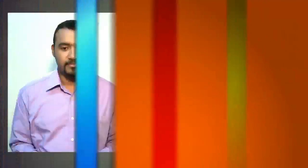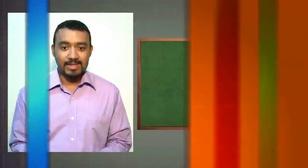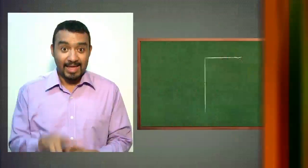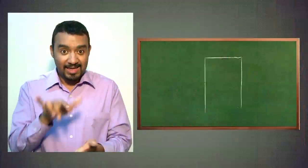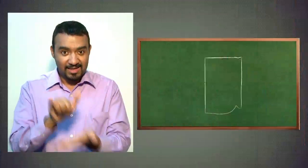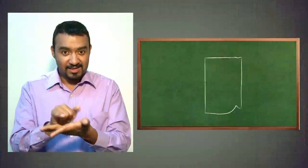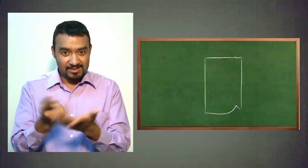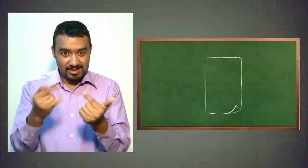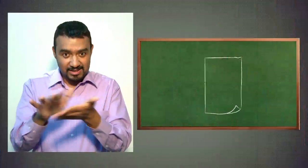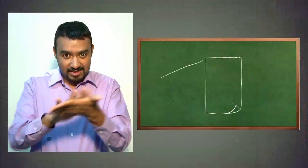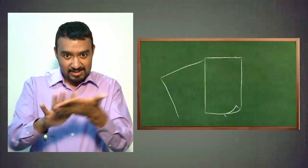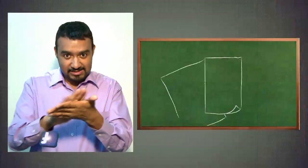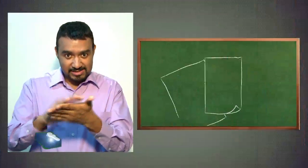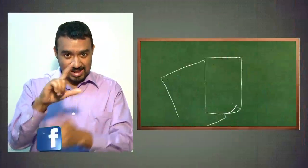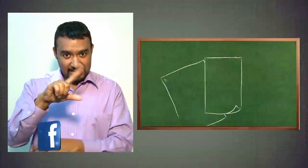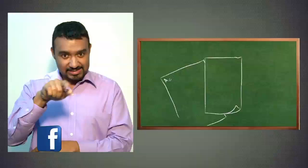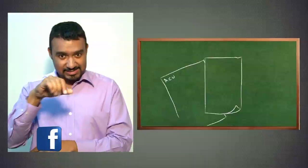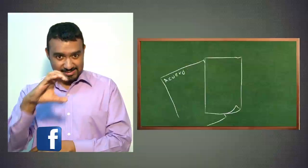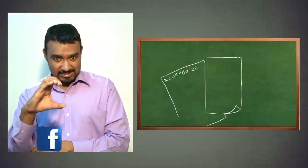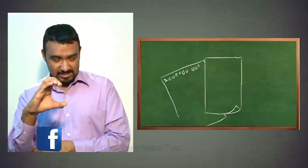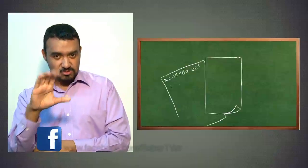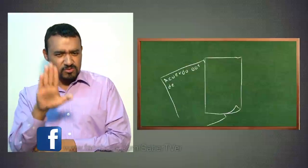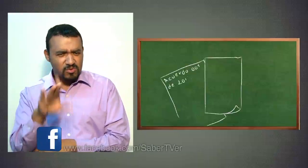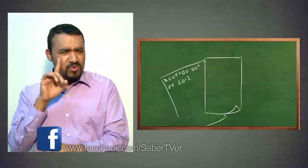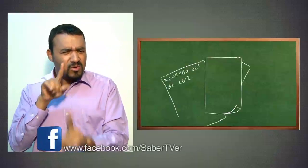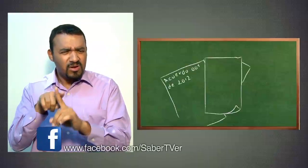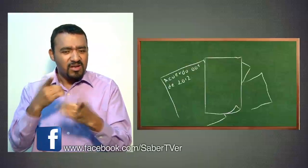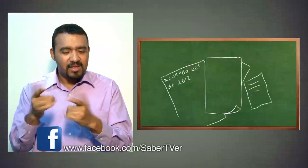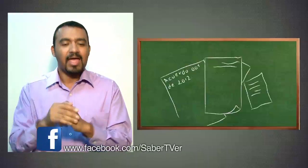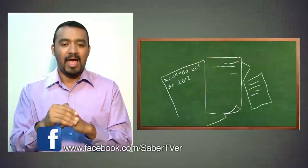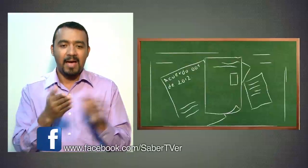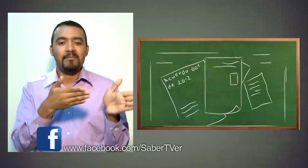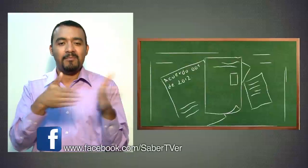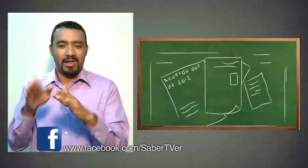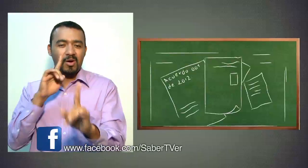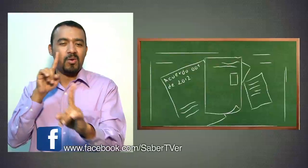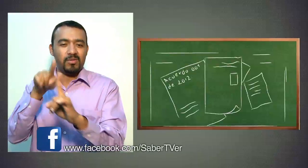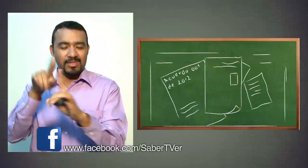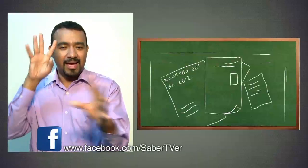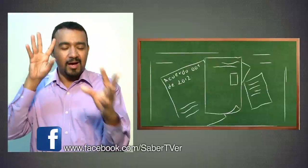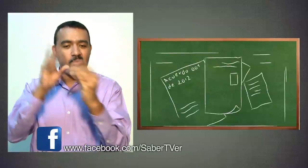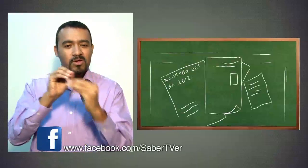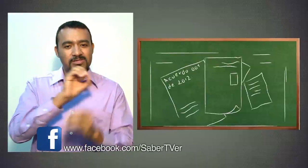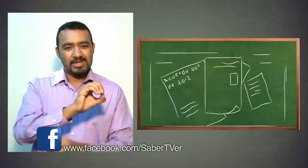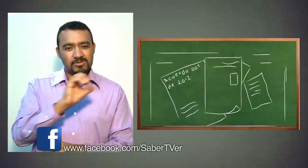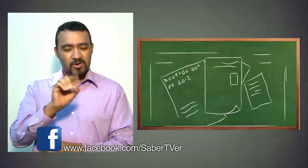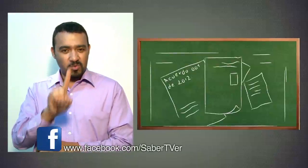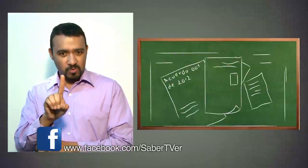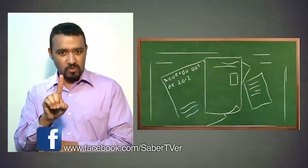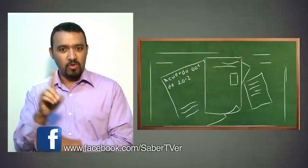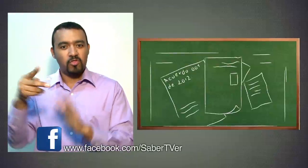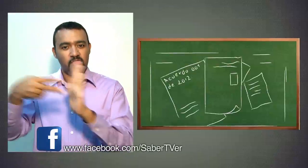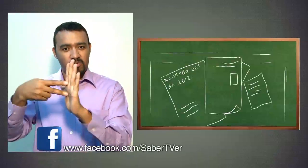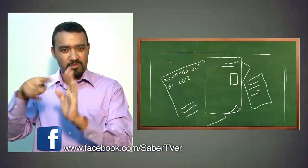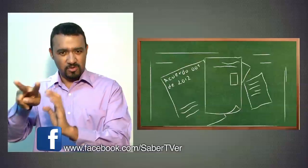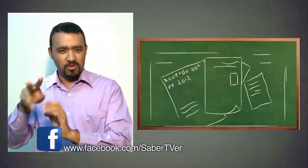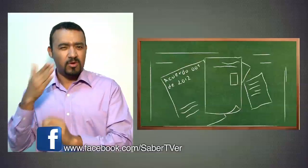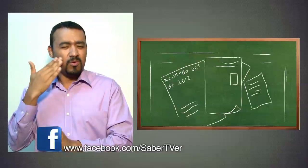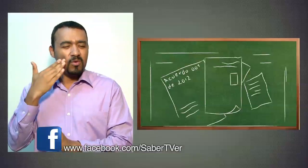La aplicación del lenguaje de señas colombiano, LSC, hace parte del plan de implementación del Acuerdo 001 del 2012,